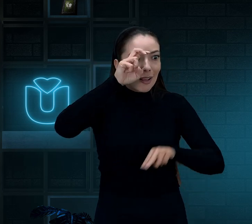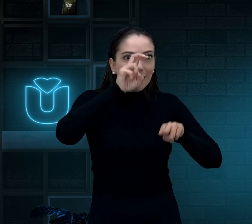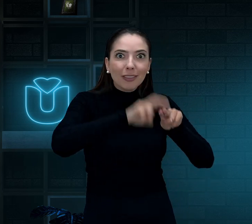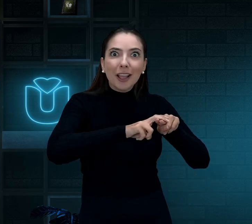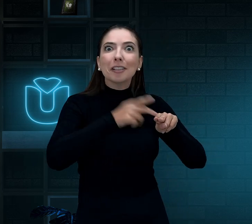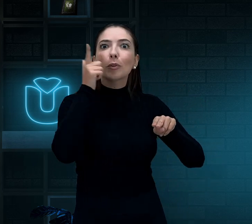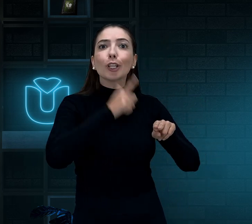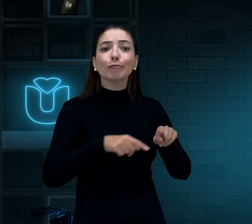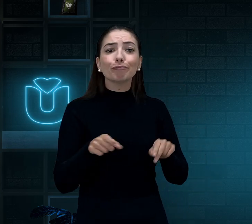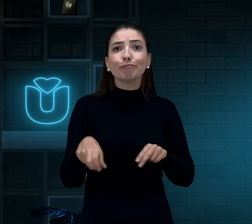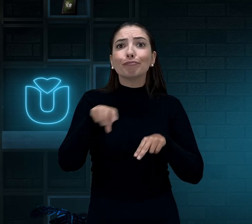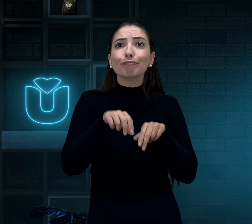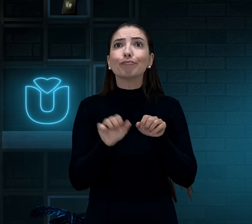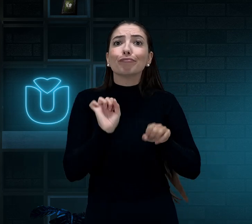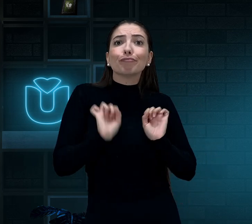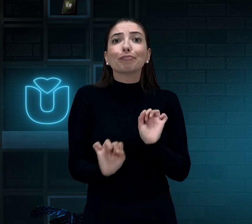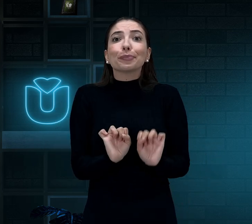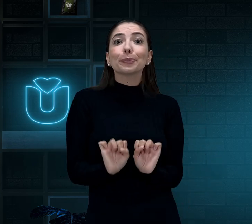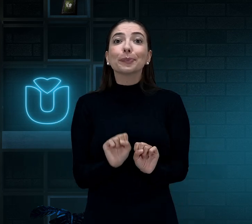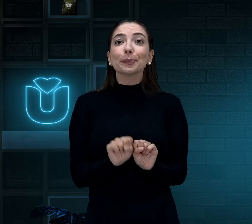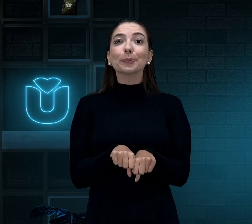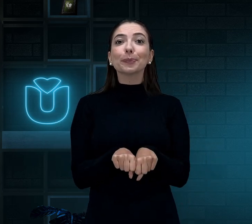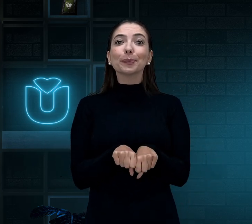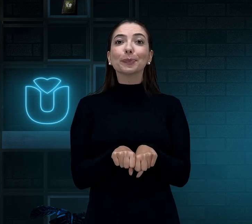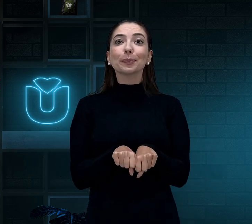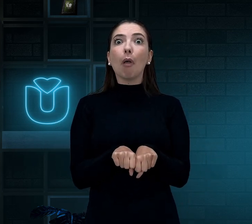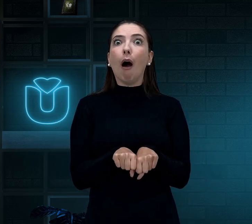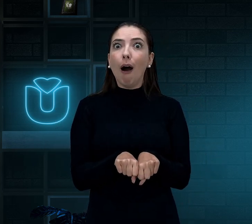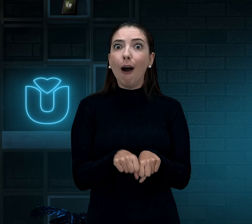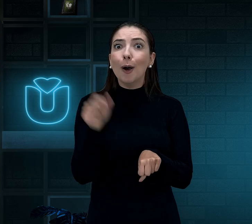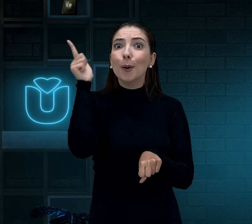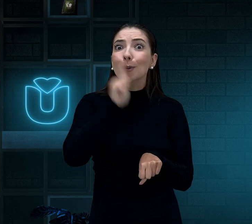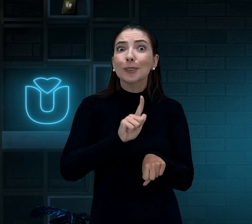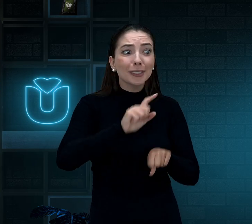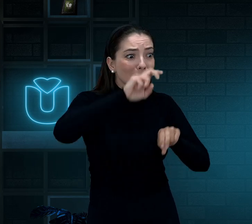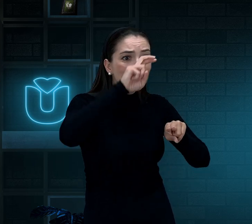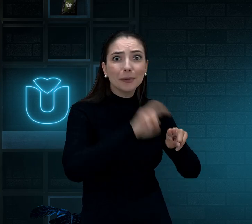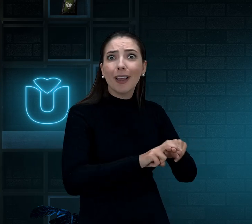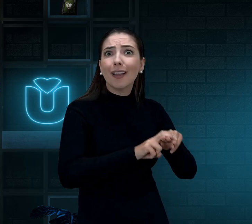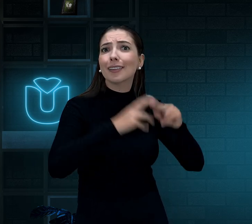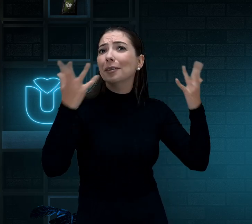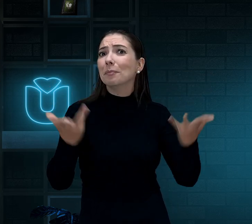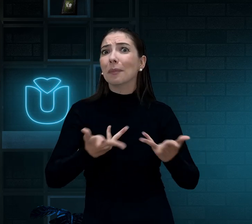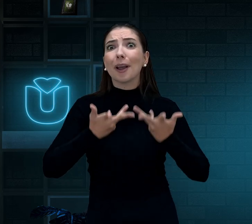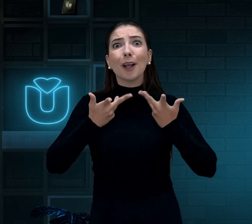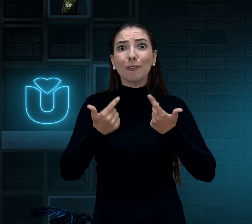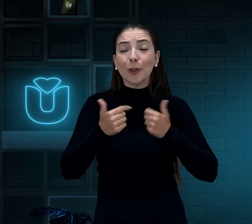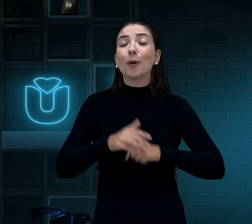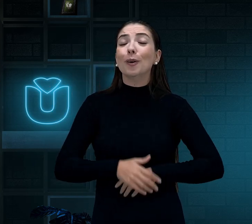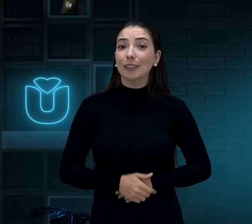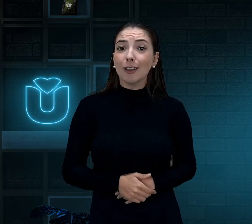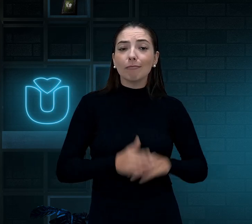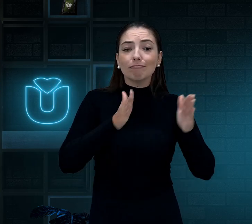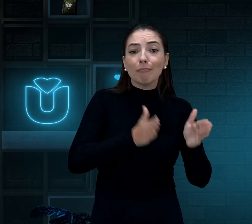fiz e eles entenderam e se acomodaram, se sentaram os dois. Conseguiram sentar quando eu sinalizei. Achei maravilhoso.